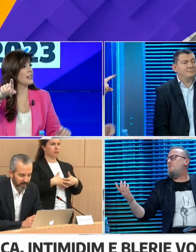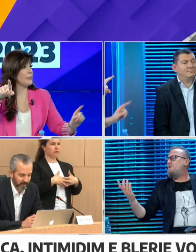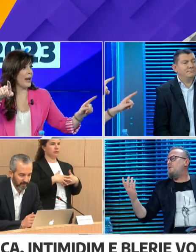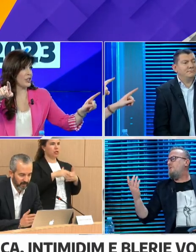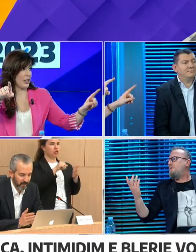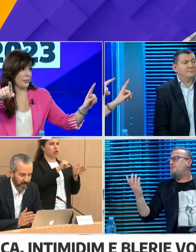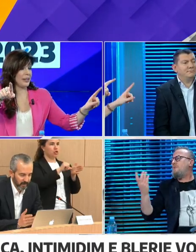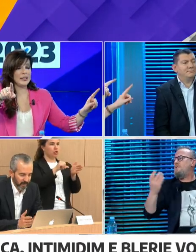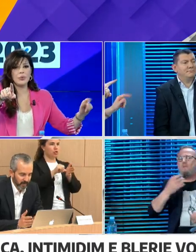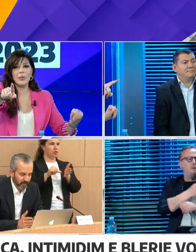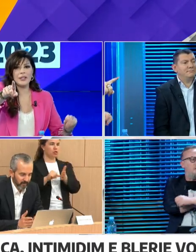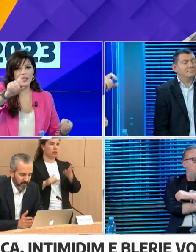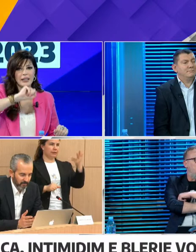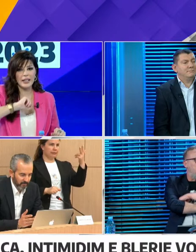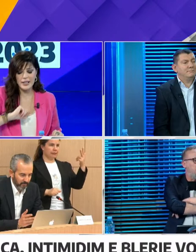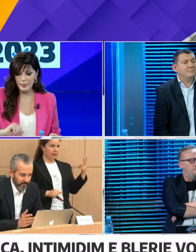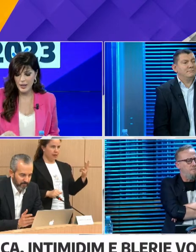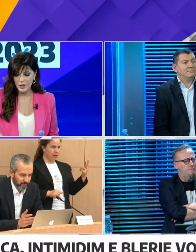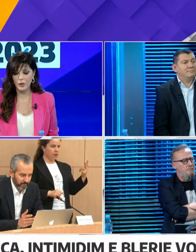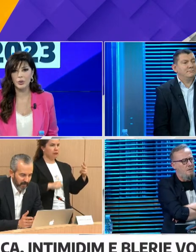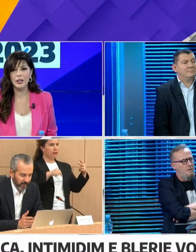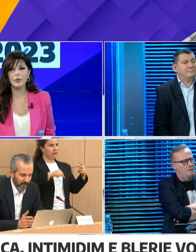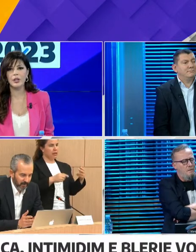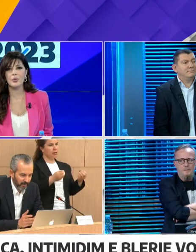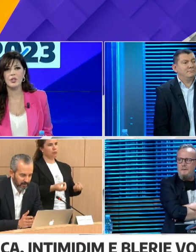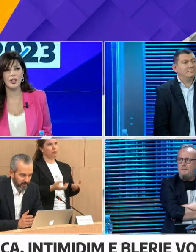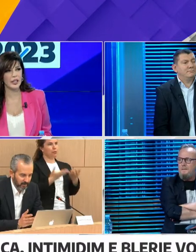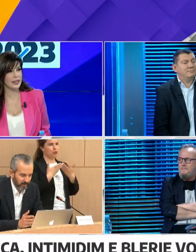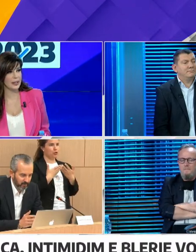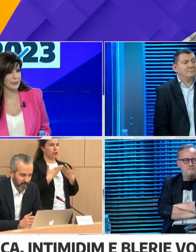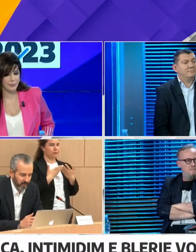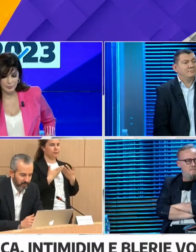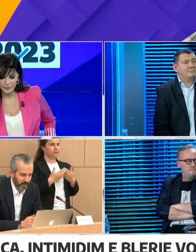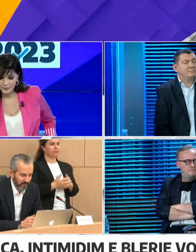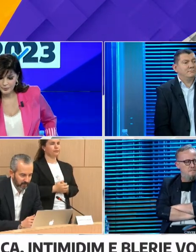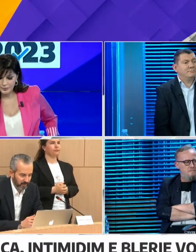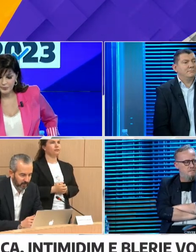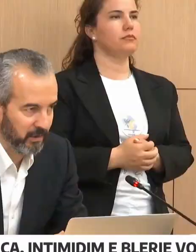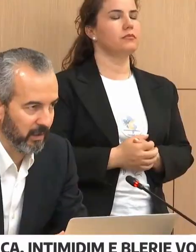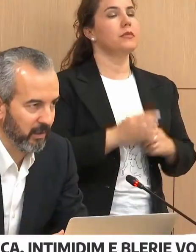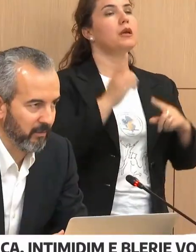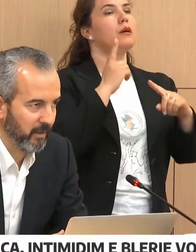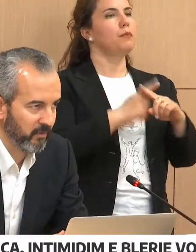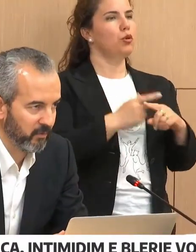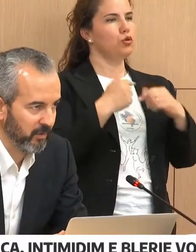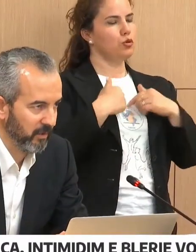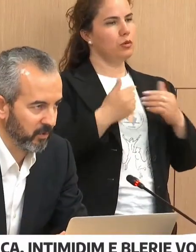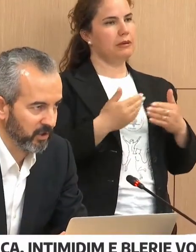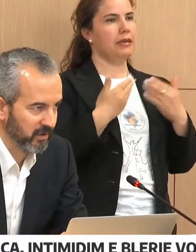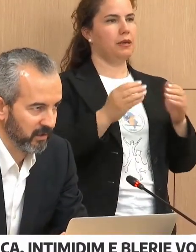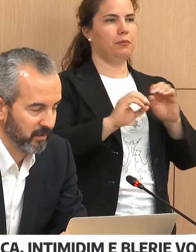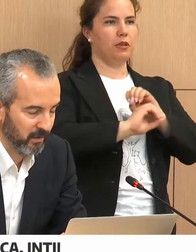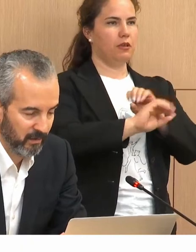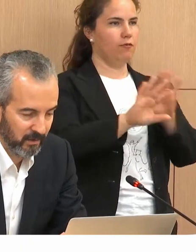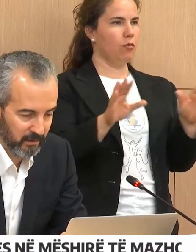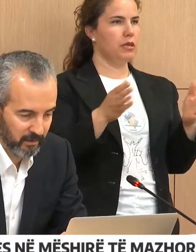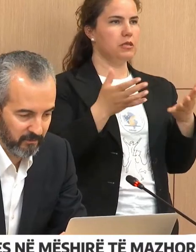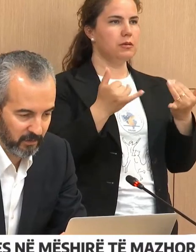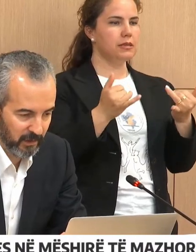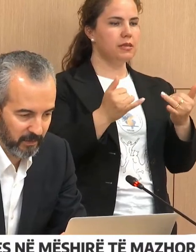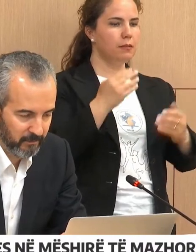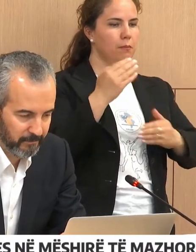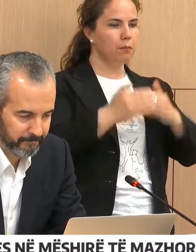ka dhejë partë të cilibashi, mandi një moment se ka dhejë cilibashi në komunikim kërë e komisioneri. Jendikim. Për jabë disa informacione që lidhe me përfundimin e procesit